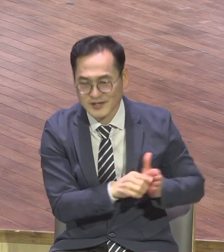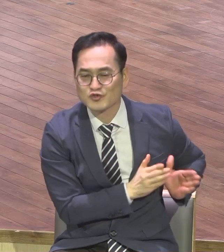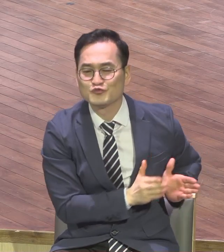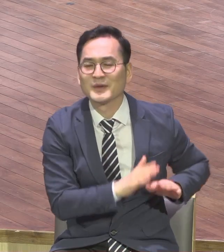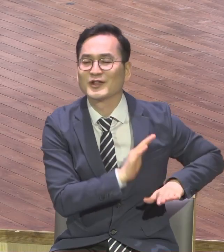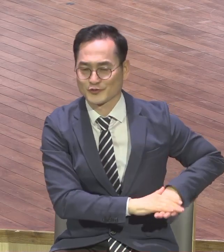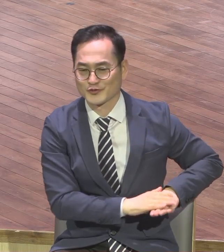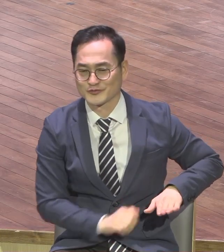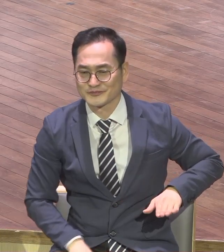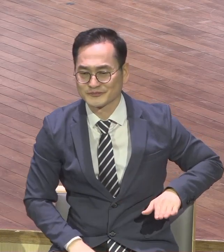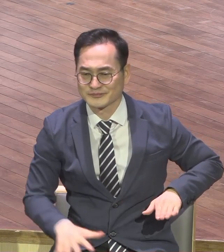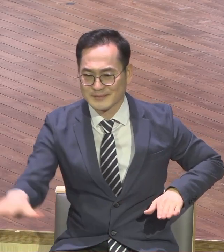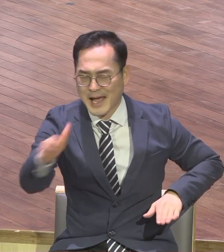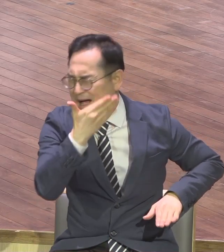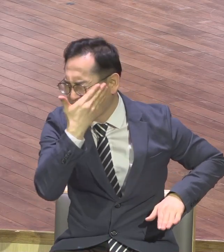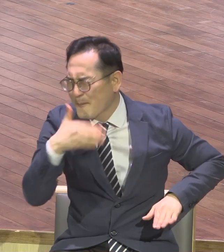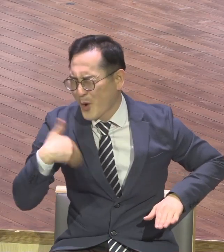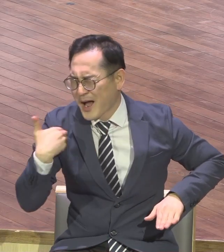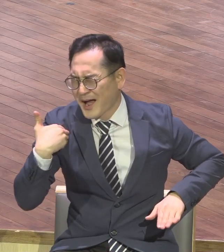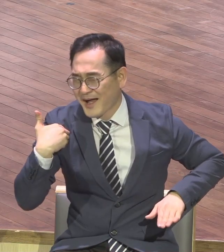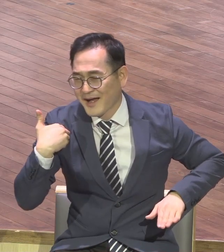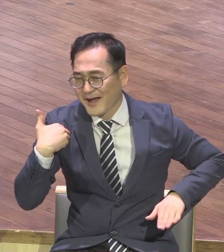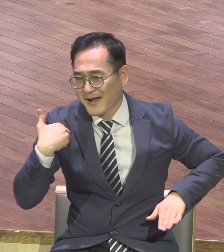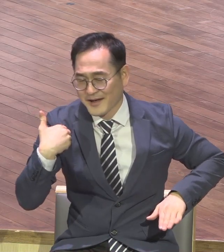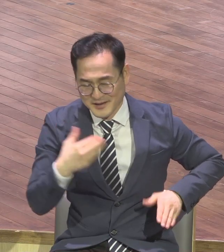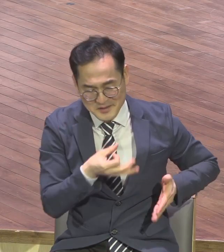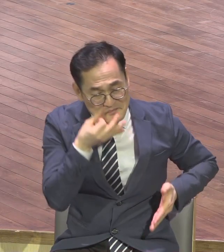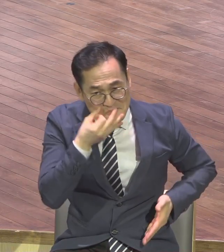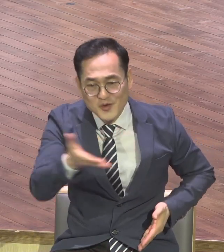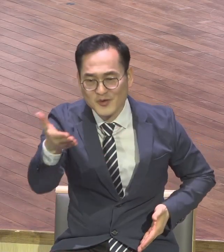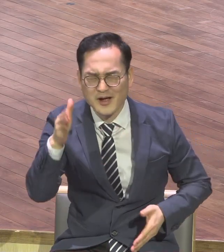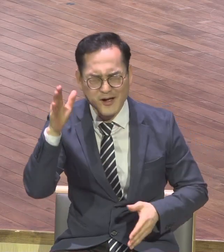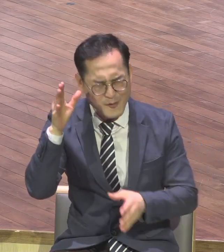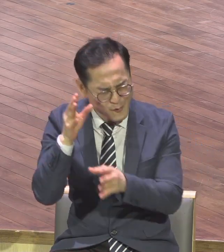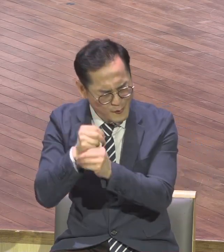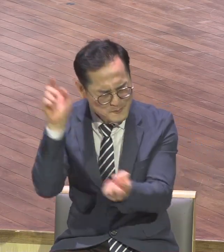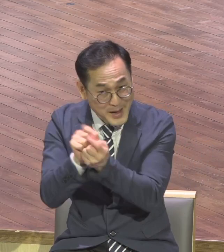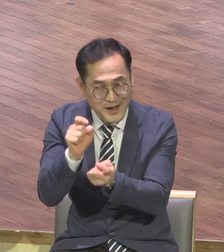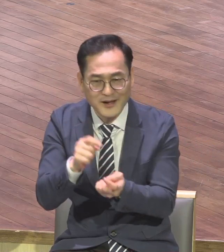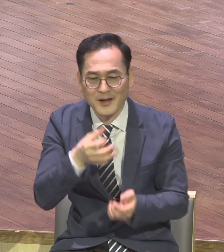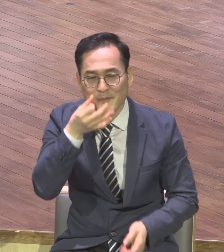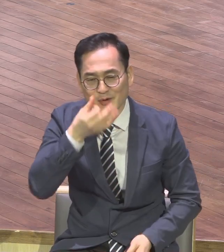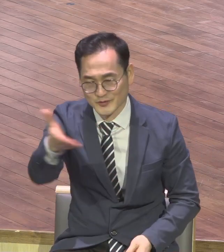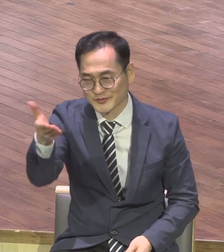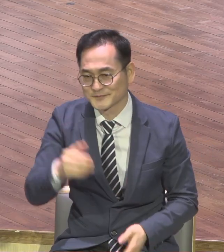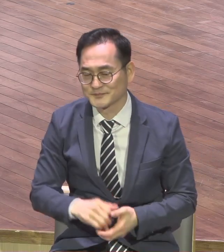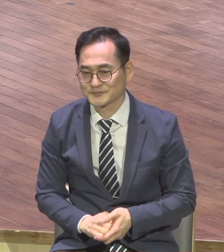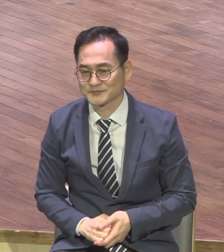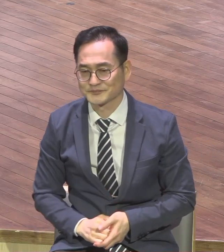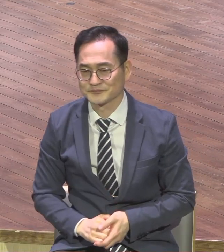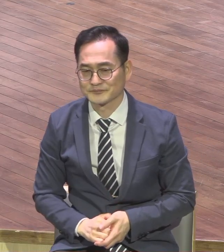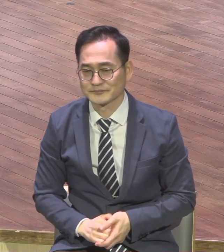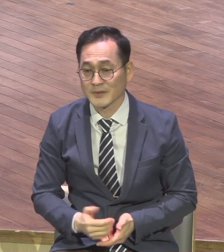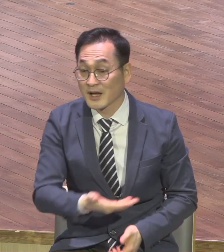두셨다 예배해 두셨습니다 여러분은요 할 거 없습니다 24시 하나님만 생각하세요